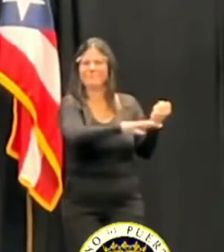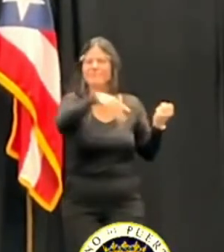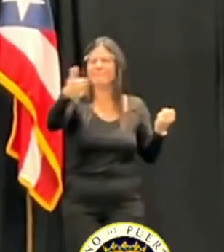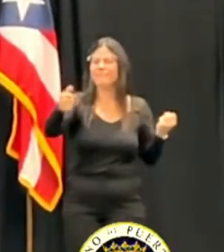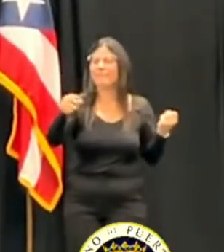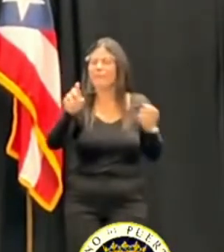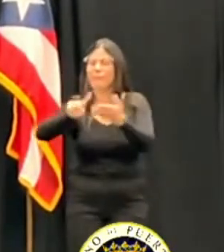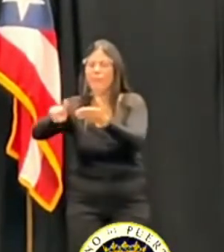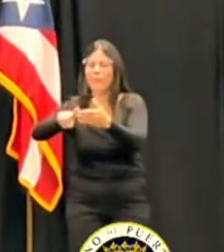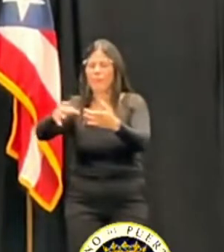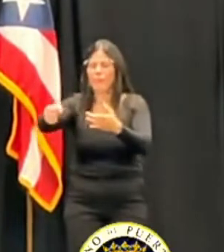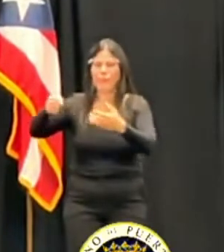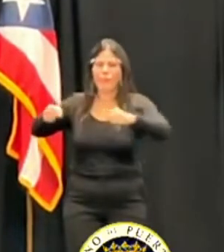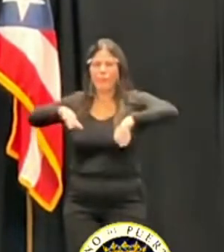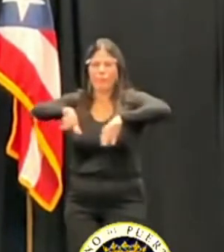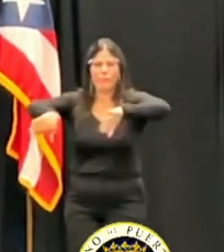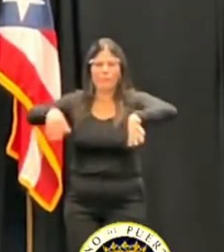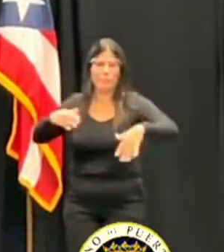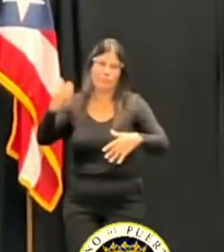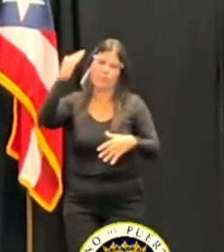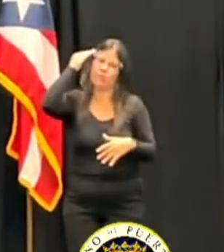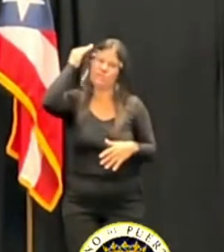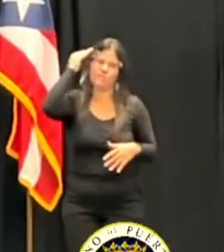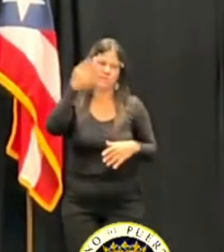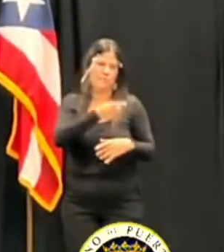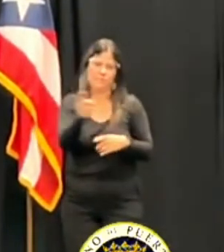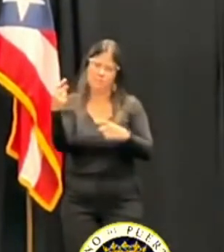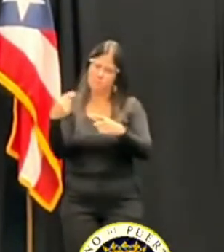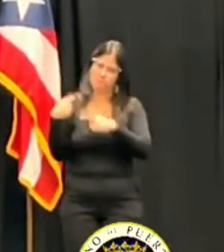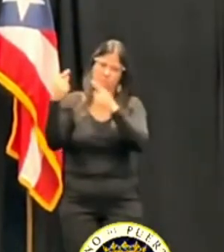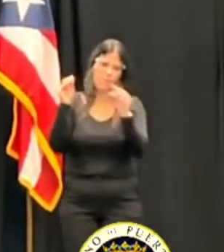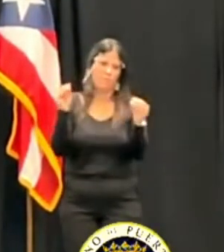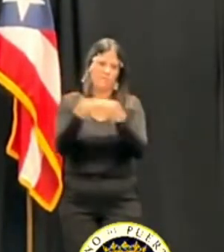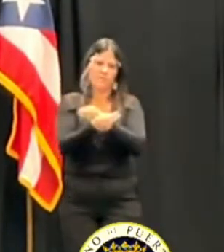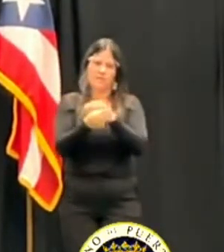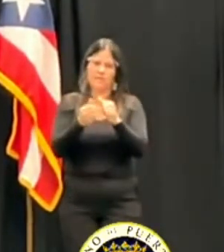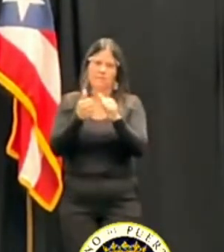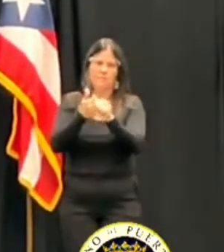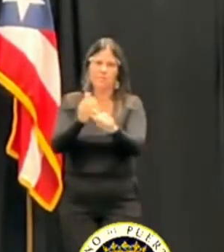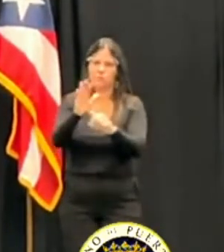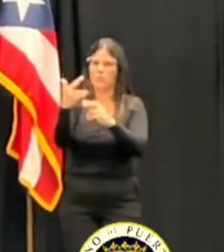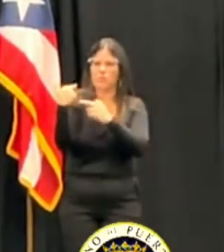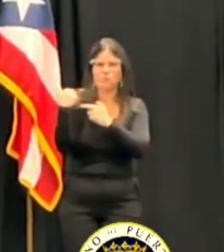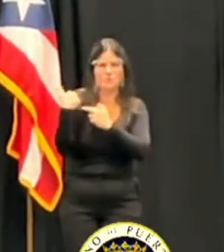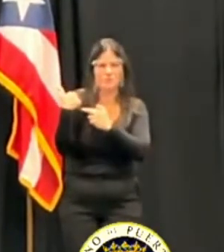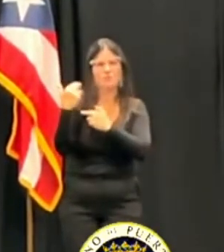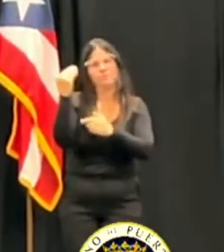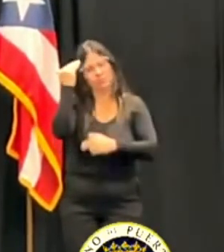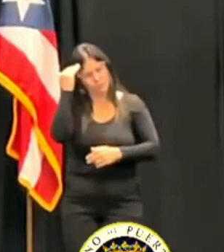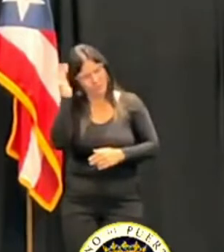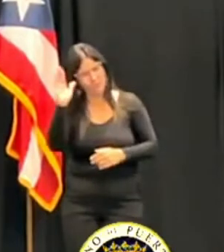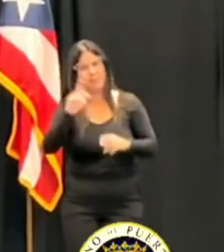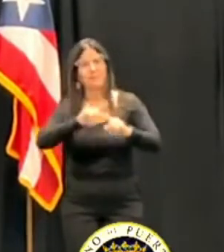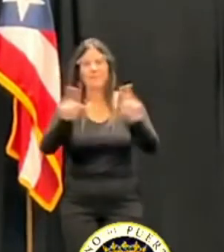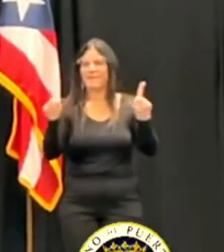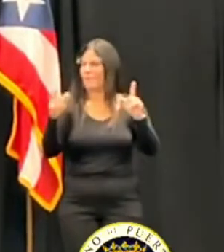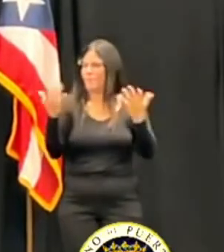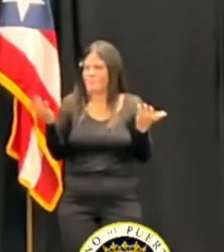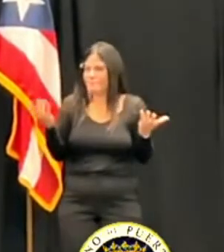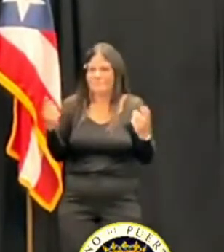me consta que la oficina está cumpliendo con esa responsabilidad. Lo que sucede es que los funcionarios